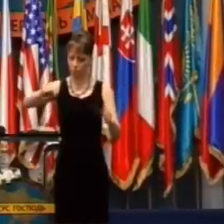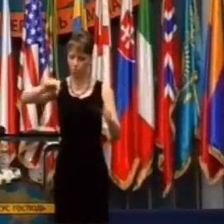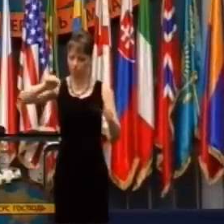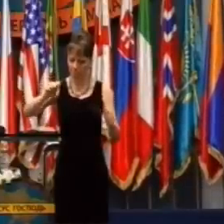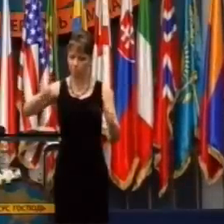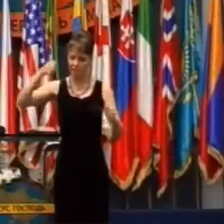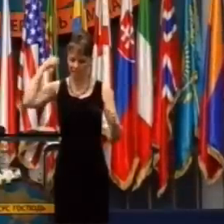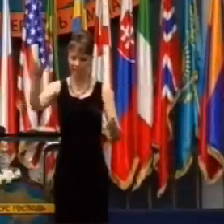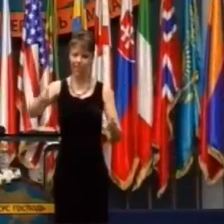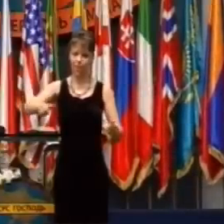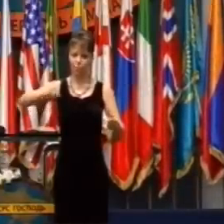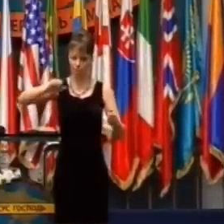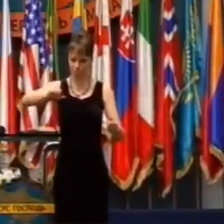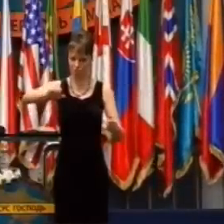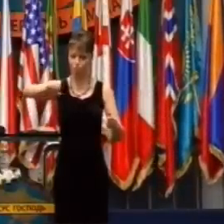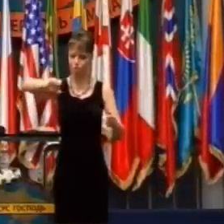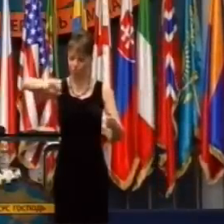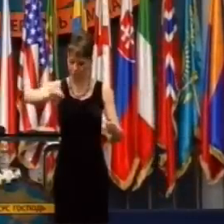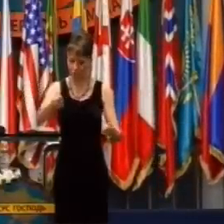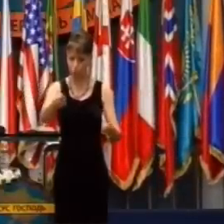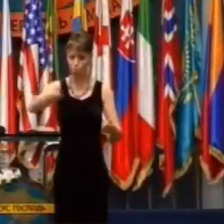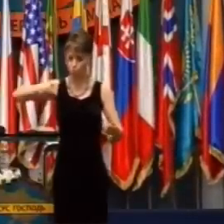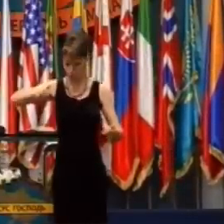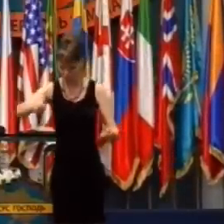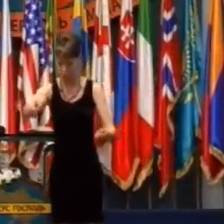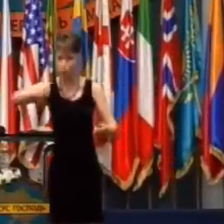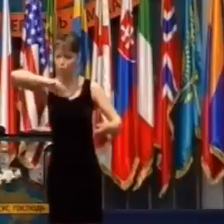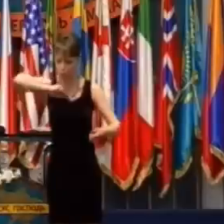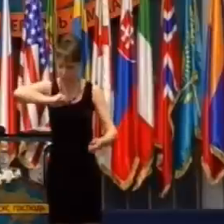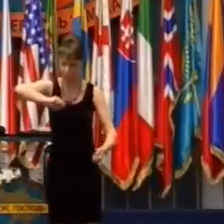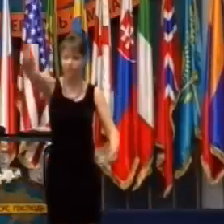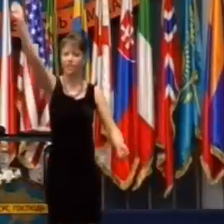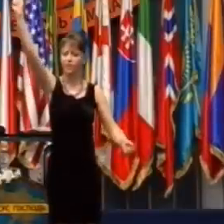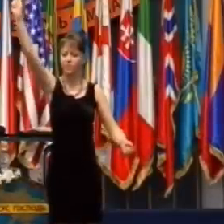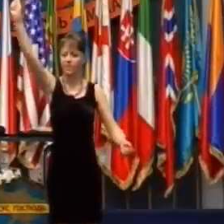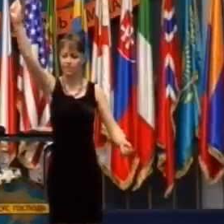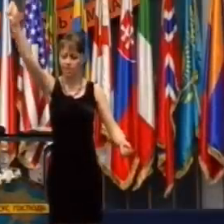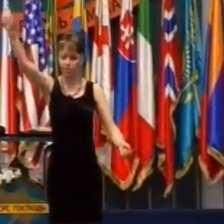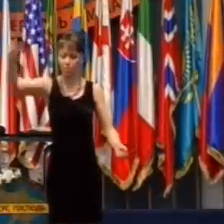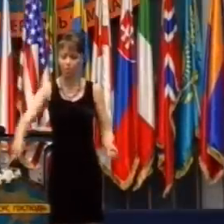gombík a týmto spôsobom vypálite raketu v strelu.